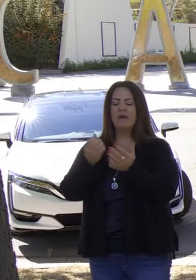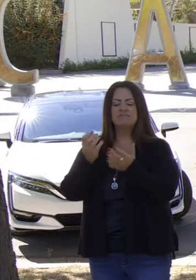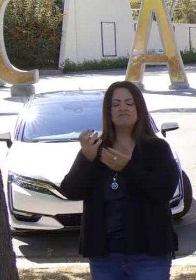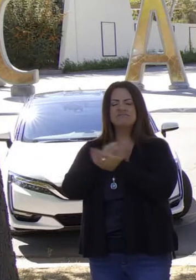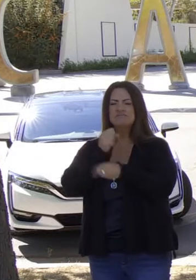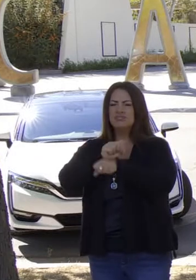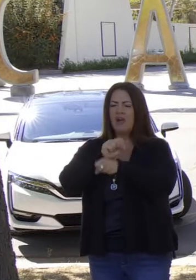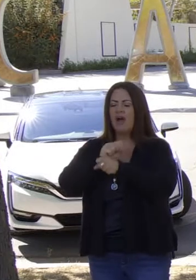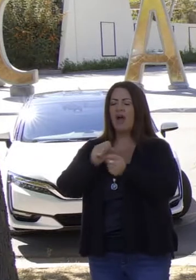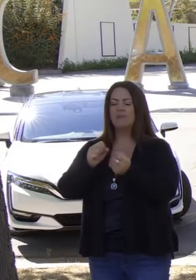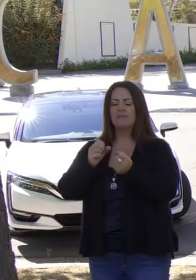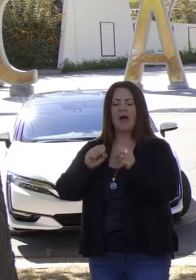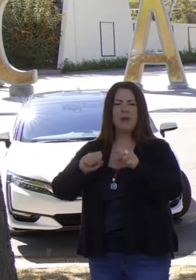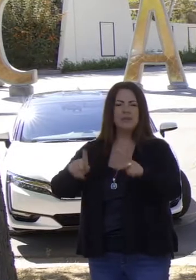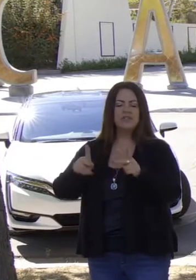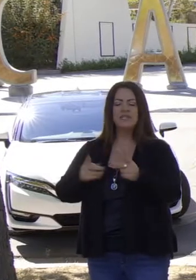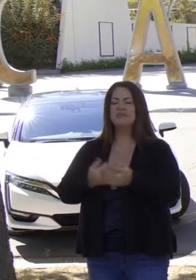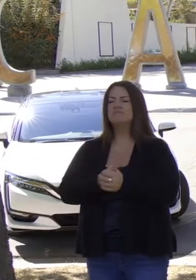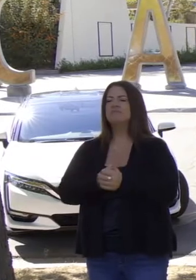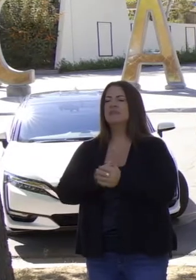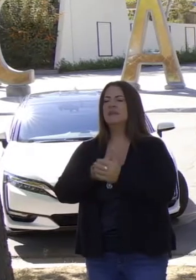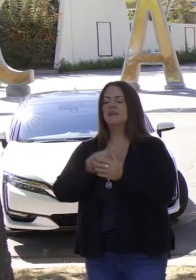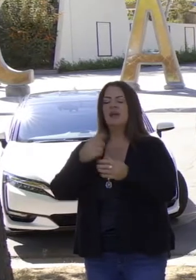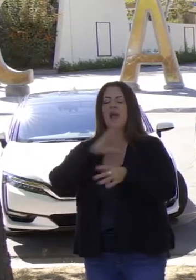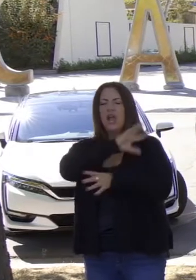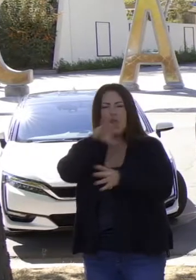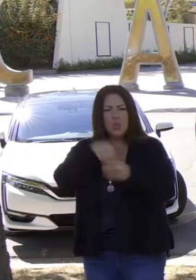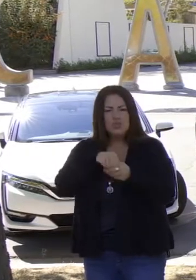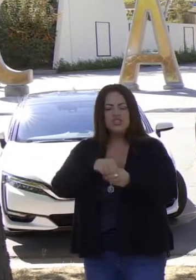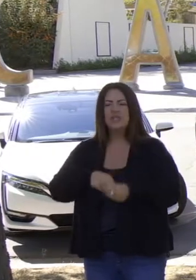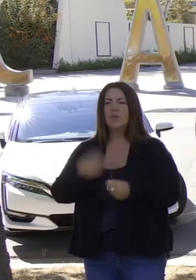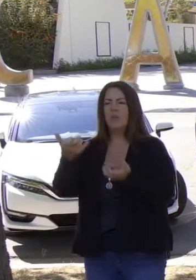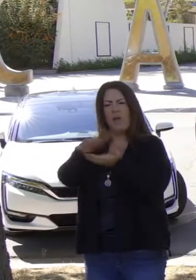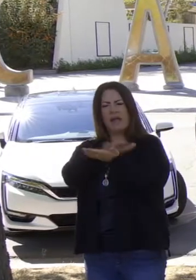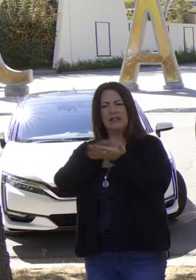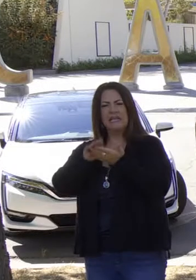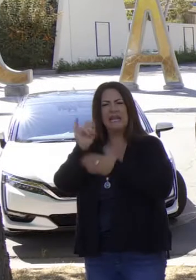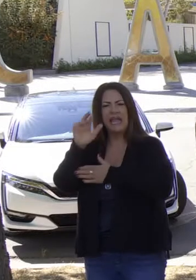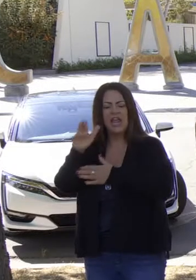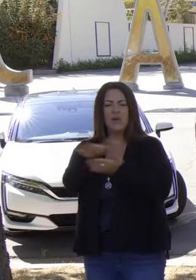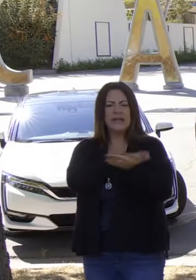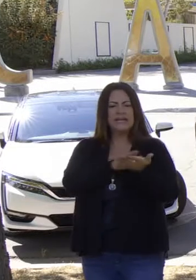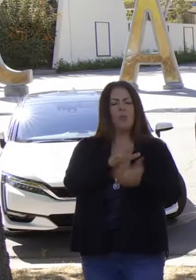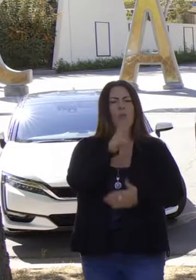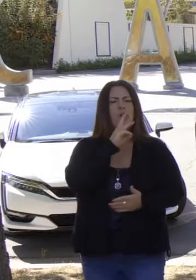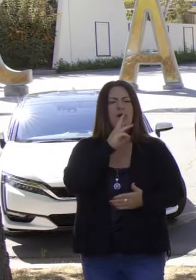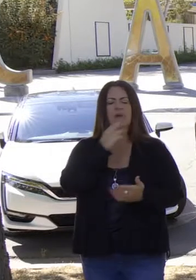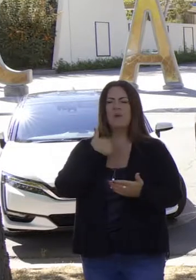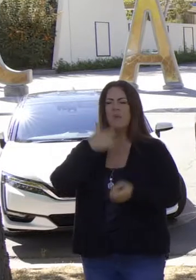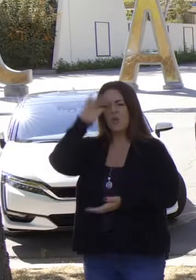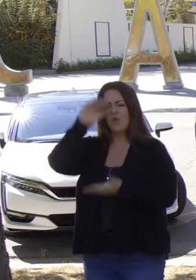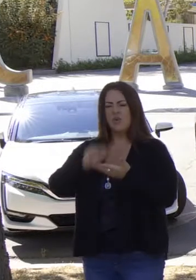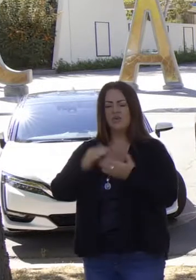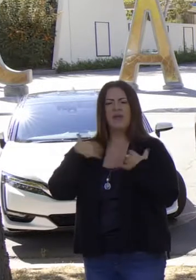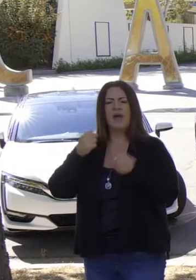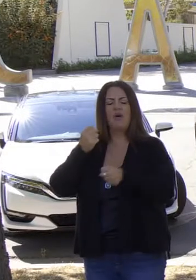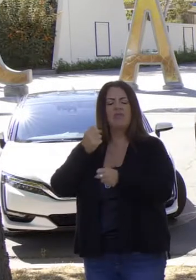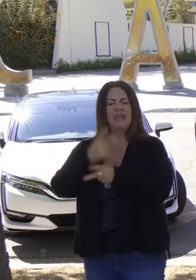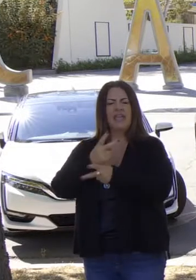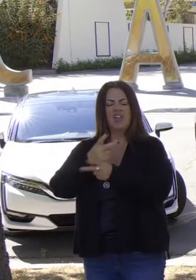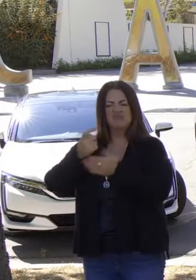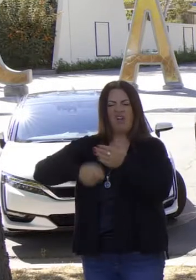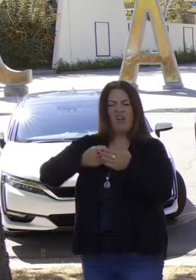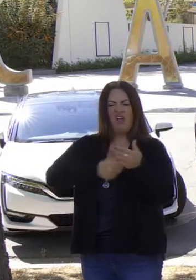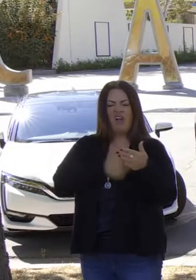crecimiento económico. Queremos más inclusión respecto a estas normas. Queremos aire más limpio, agua más limpia. Queremos